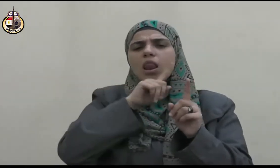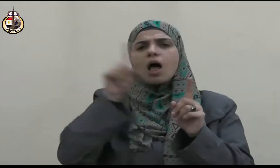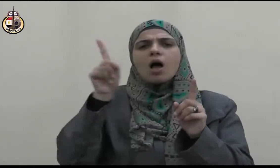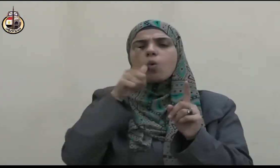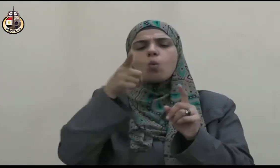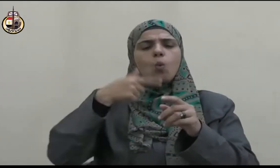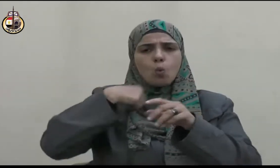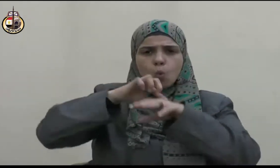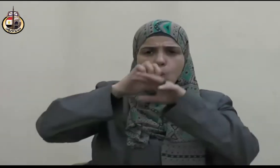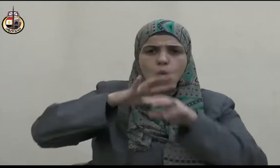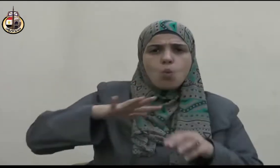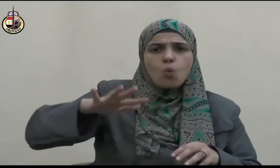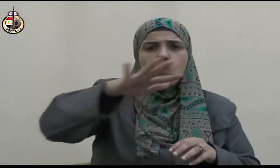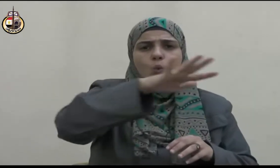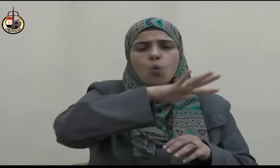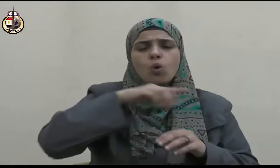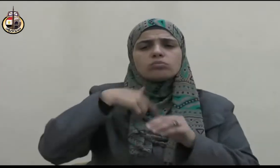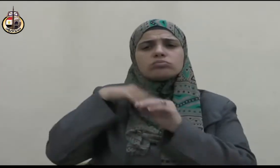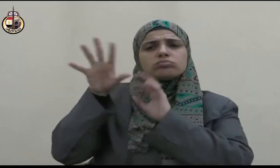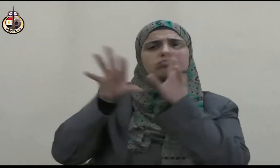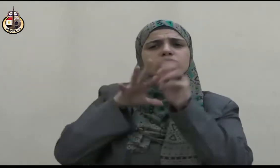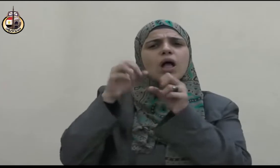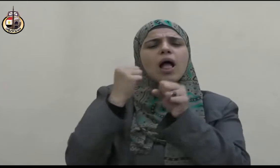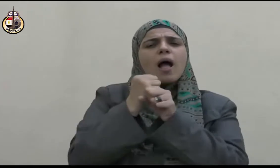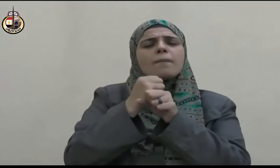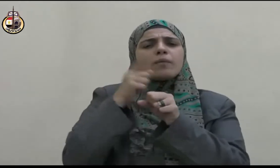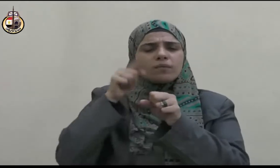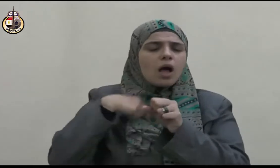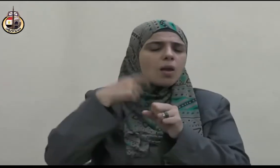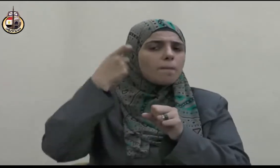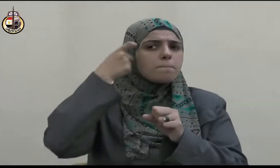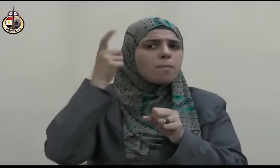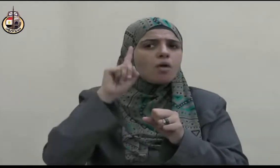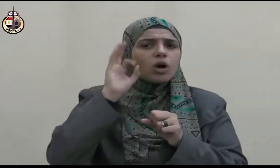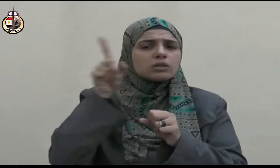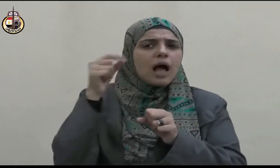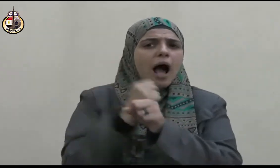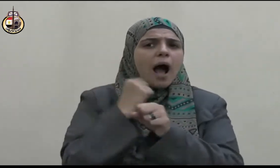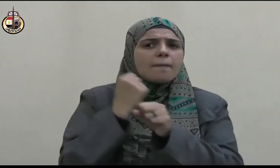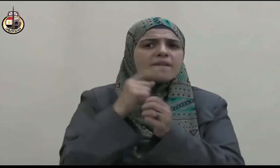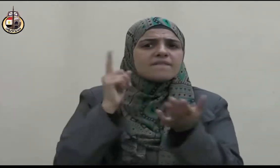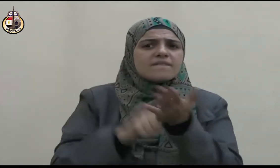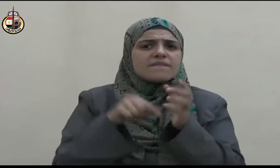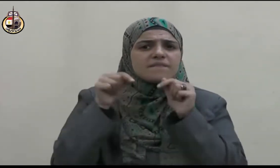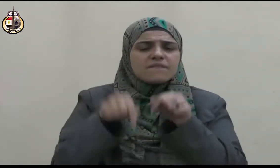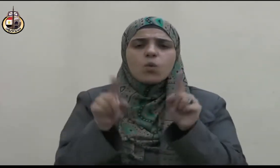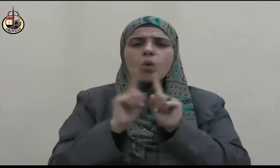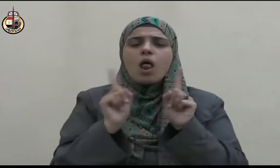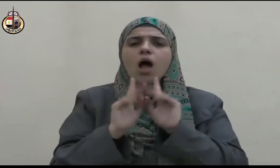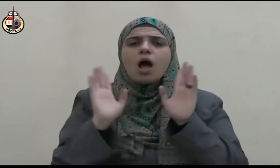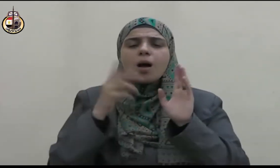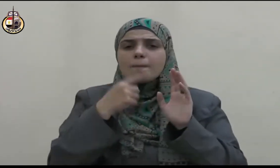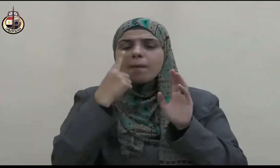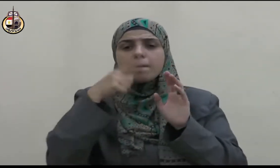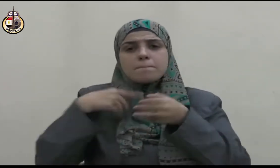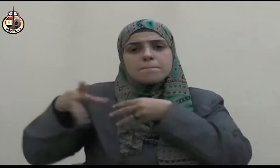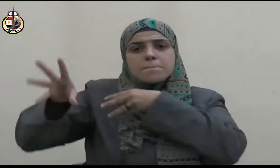أنني لم أجد كلمة أستطيع أن أتقول بها على رسول الله صلى الله عليه